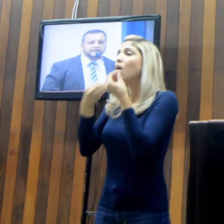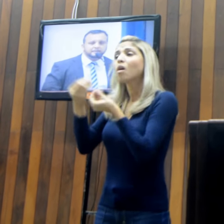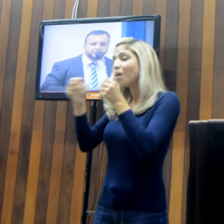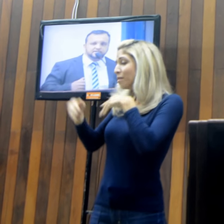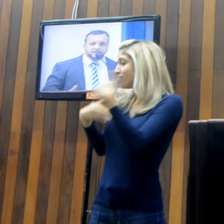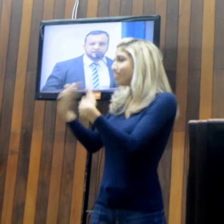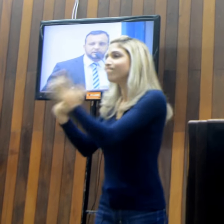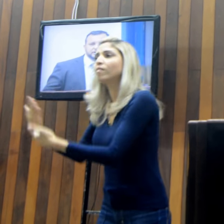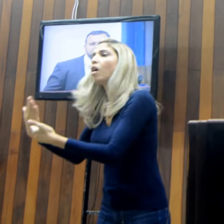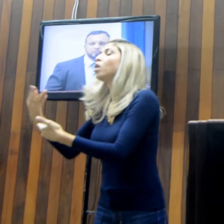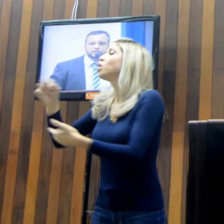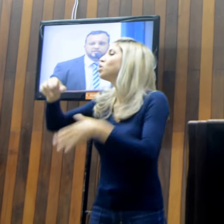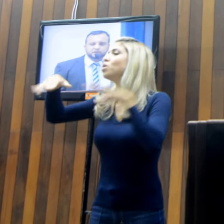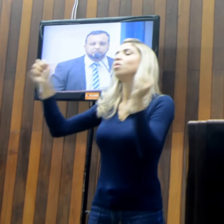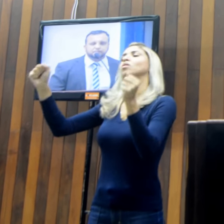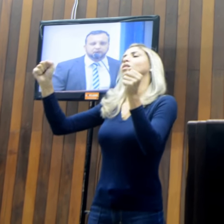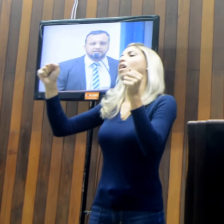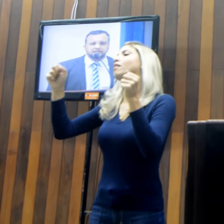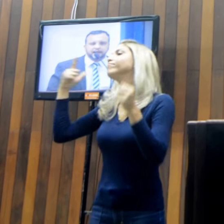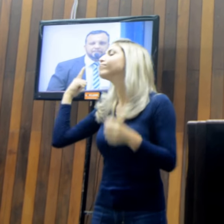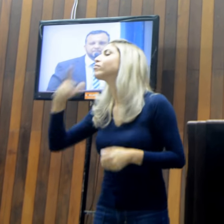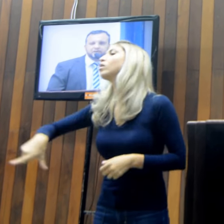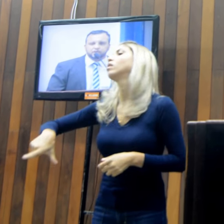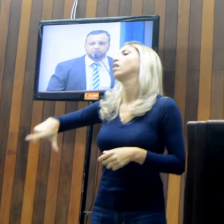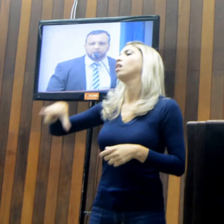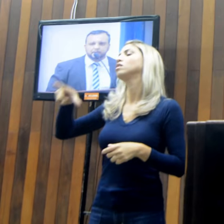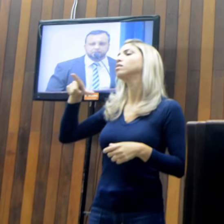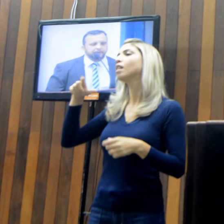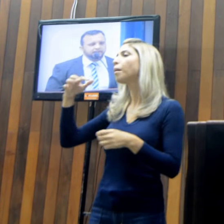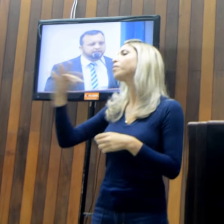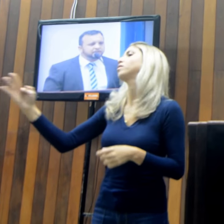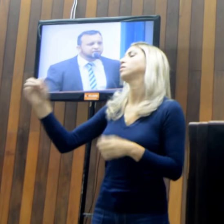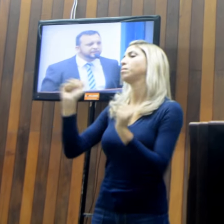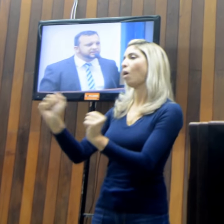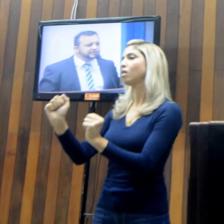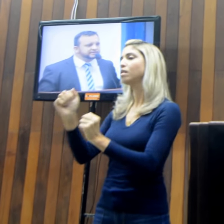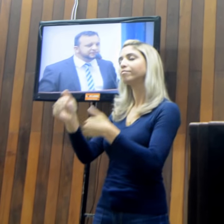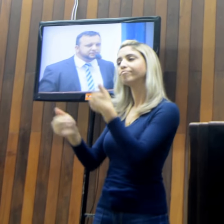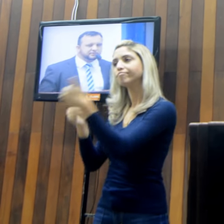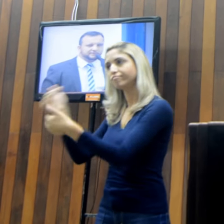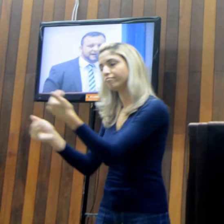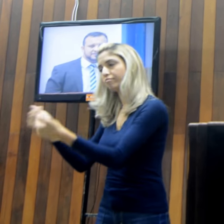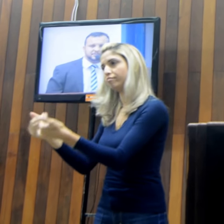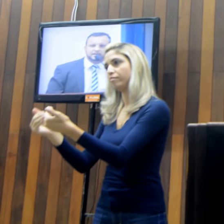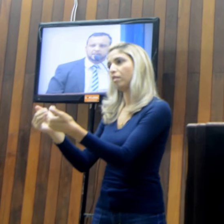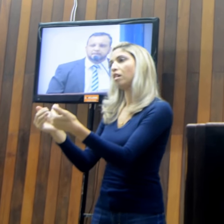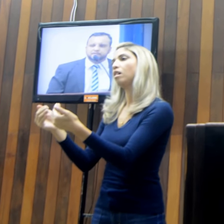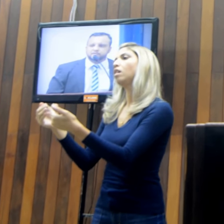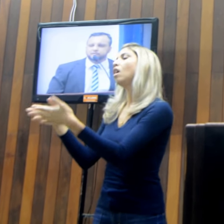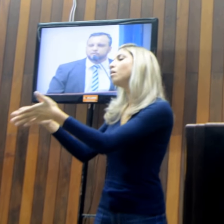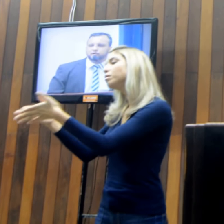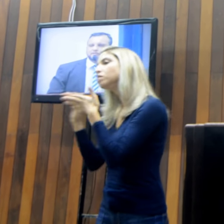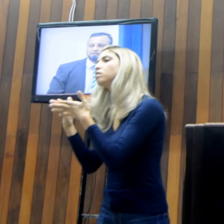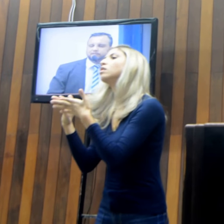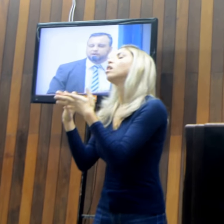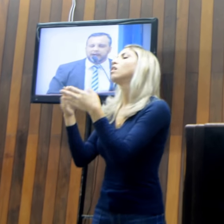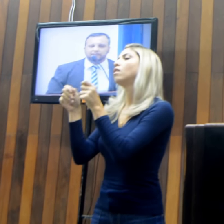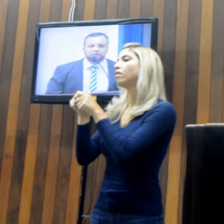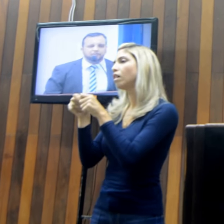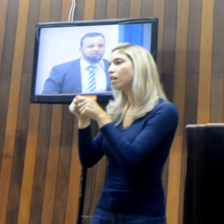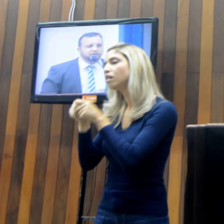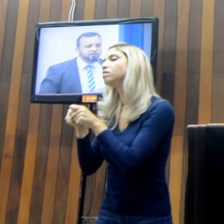será impossível que o município possa andar com as próprias pedras. Então, é somente esse pedido que faço, peço o voto